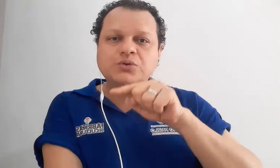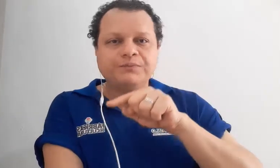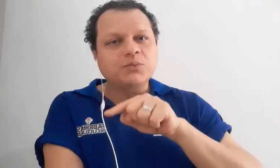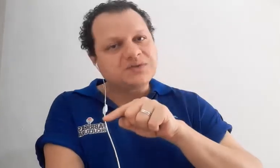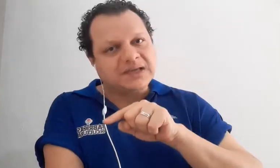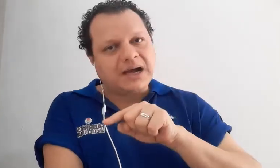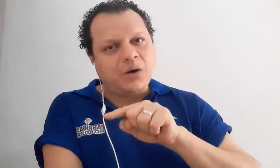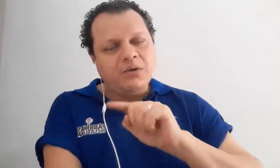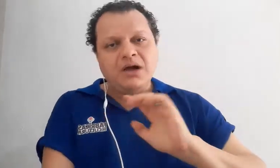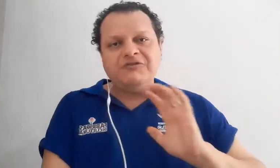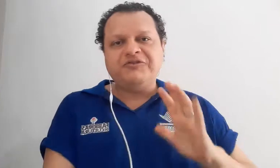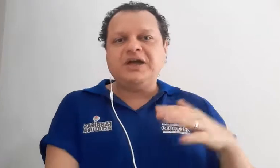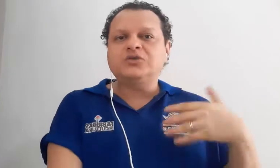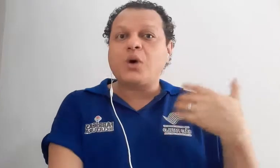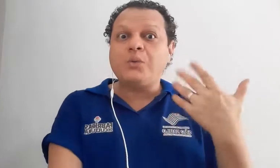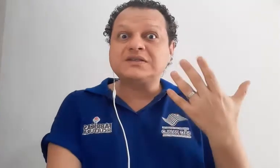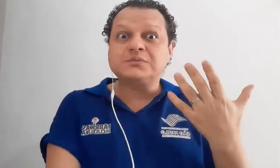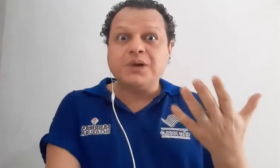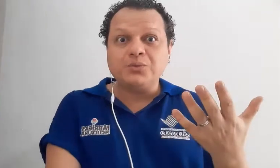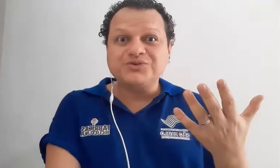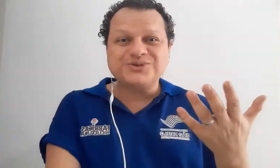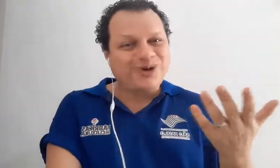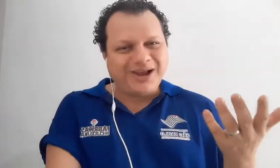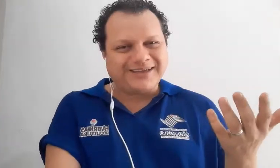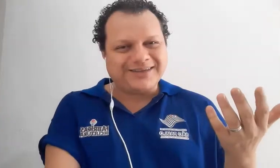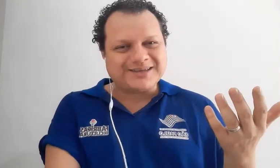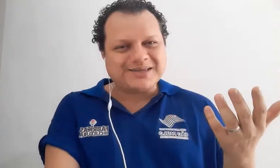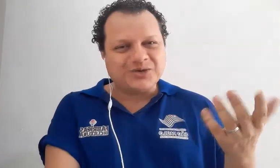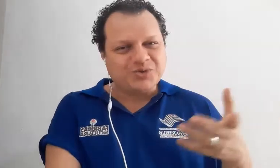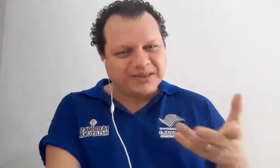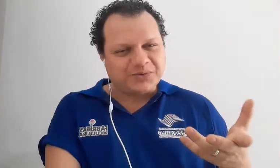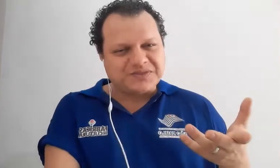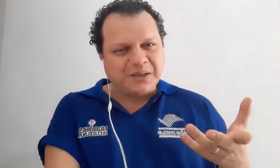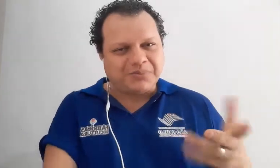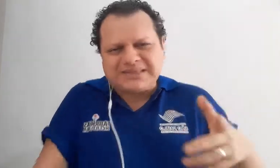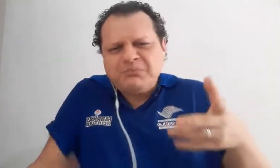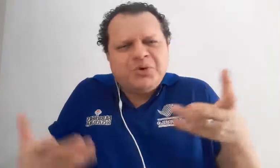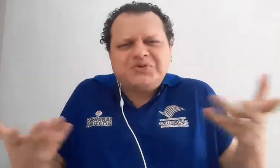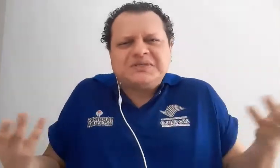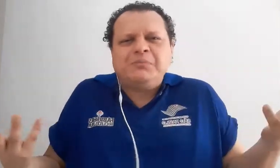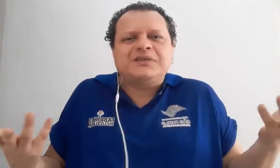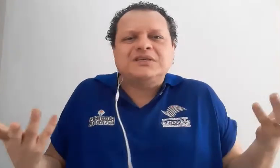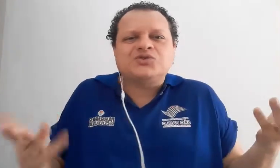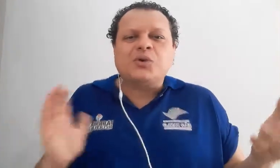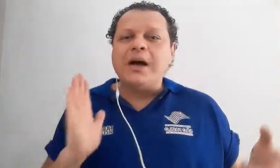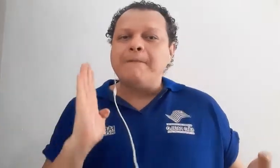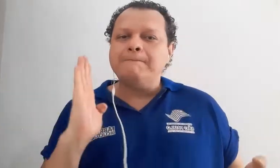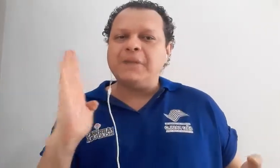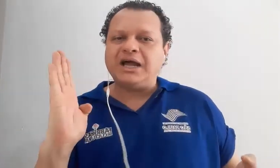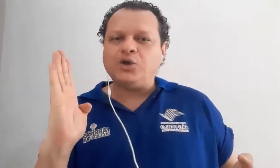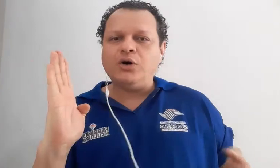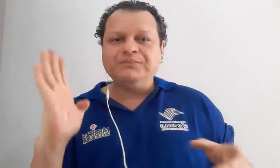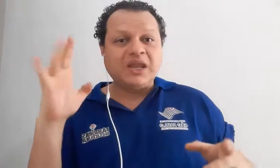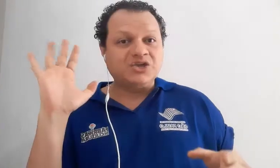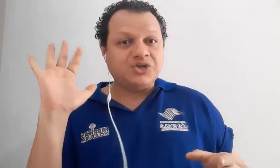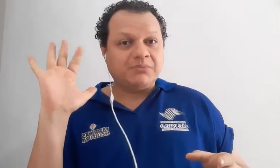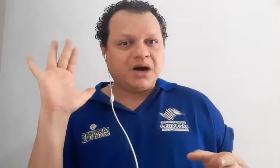musical feito com as mãos. Olha que interessante. Não é tão simples? Mas é muito simples isso. Mano, de mão,